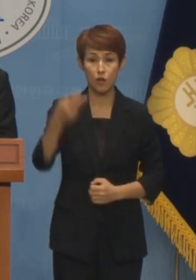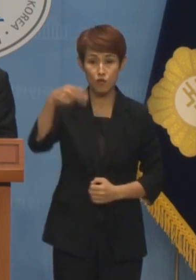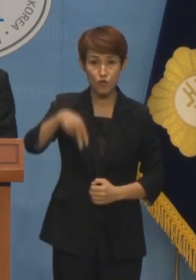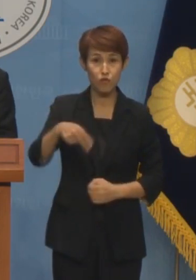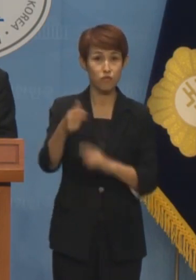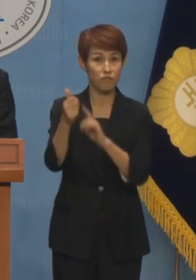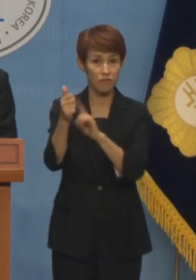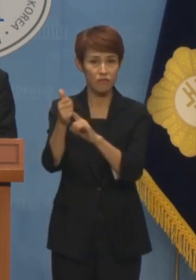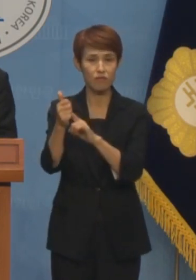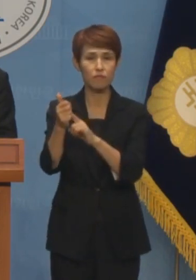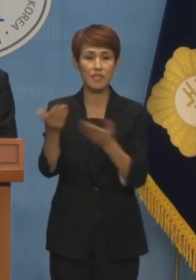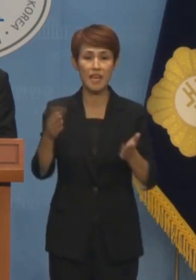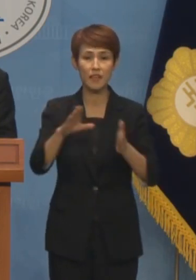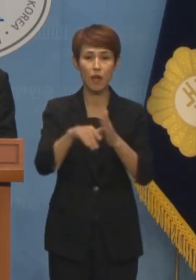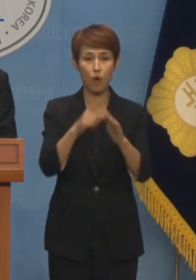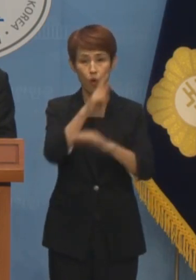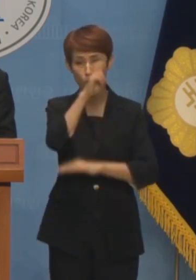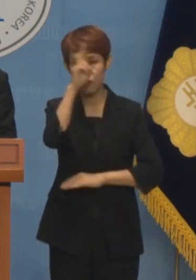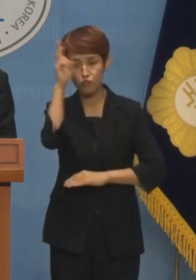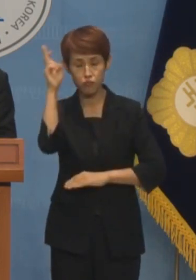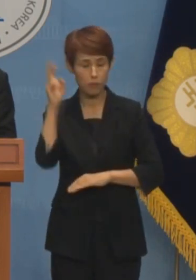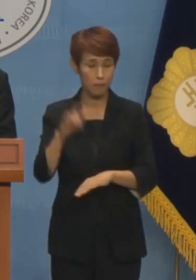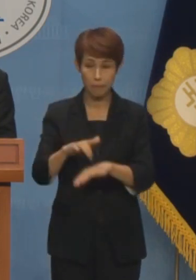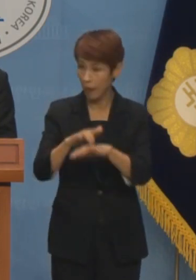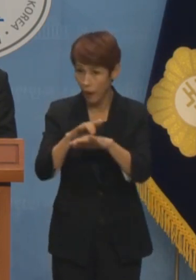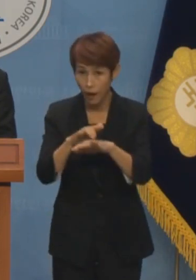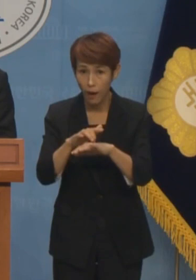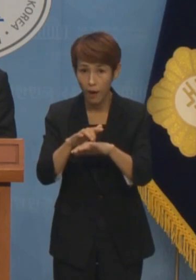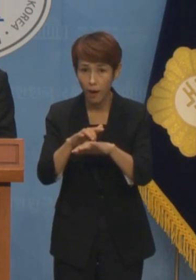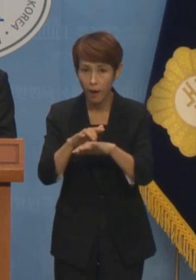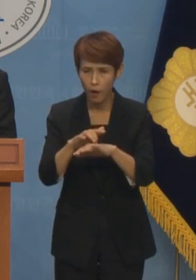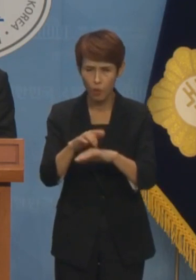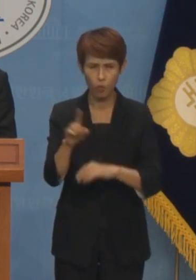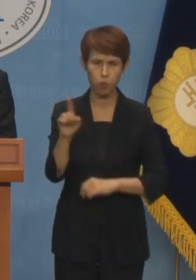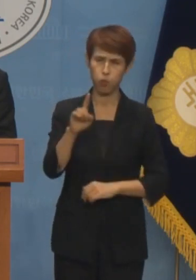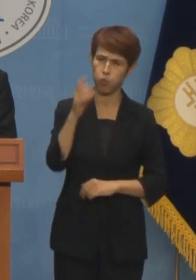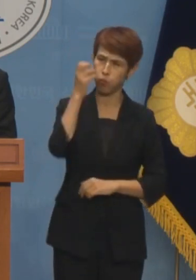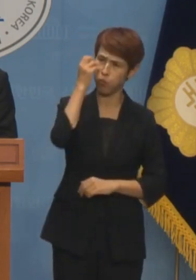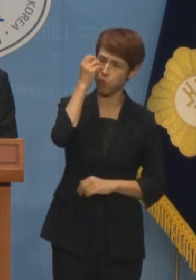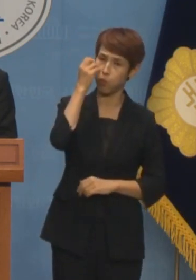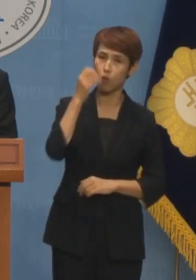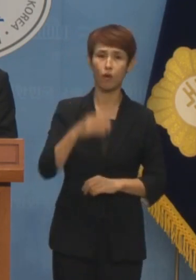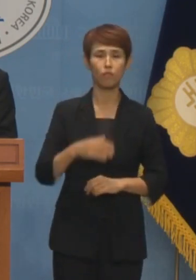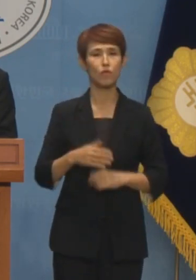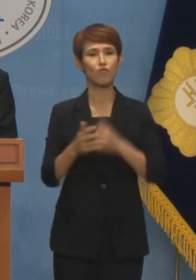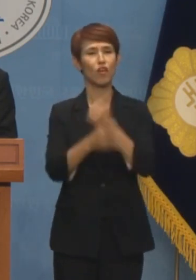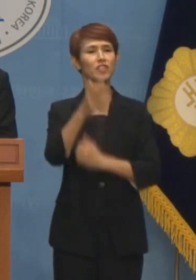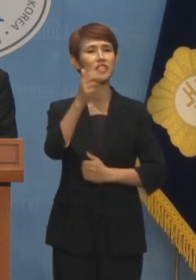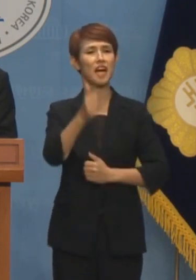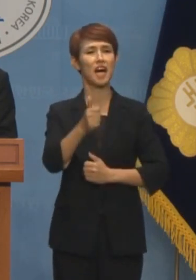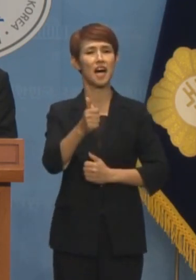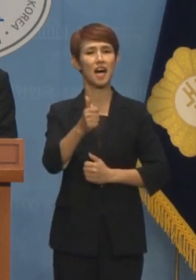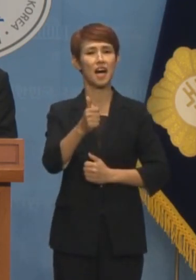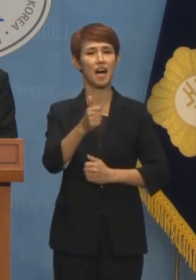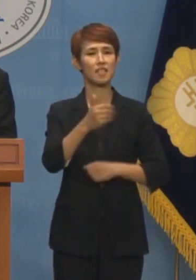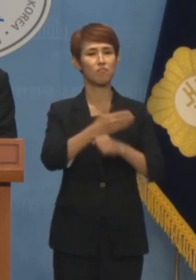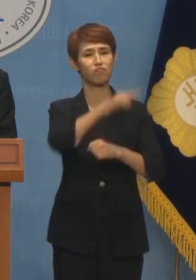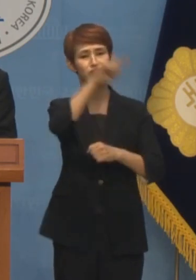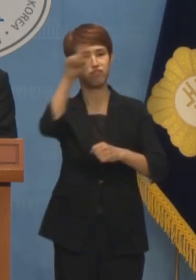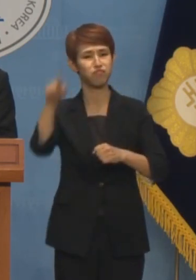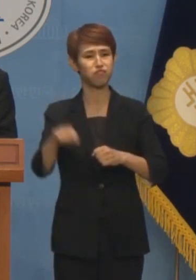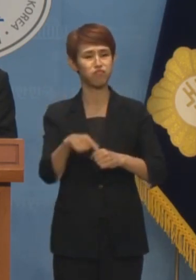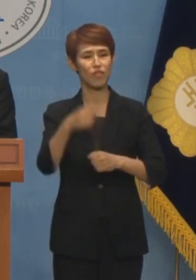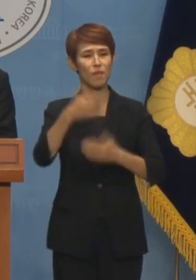위원장은 일과 중 오후만 되면 자꾸 사라진다는 근태 논란에 대해서도 위원장의 근태 기록은 남기지